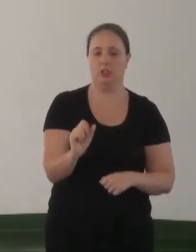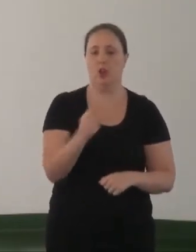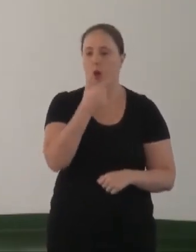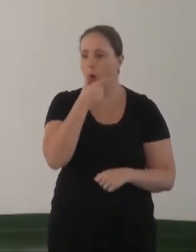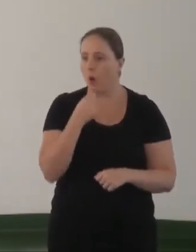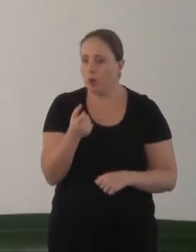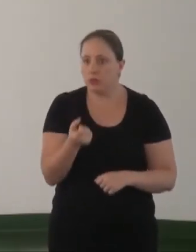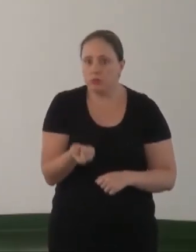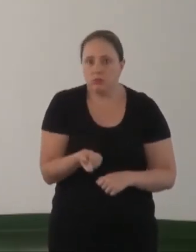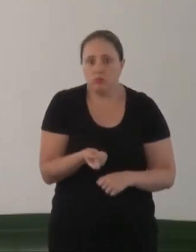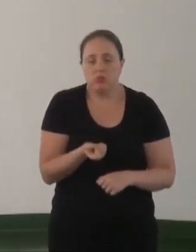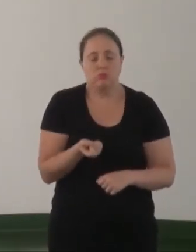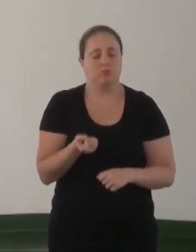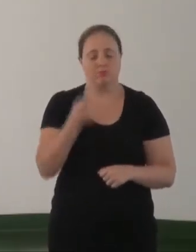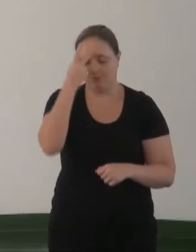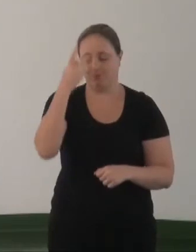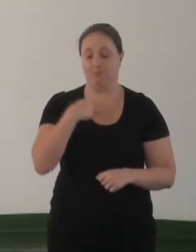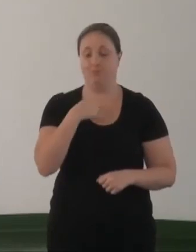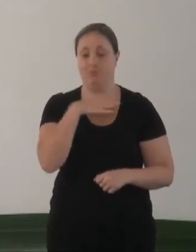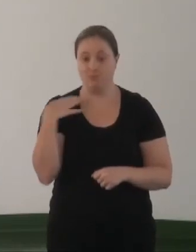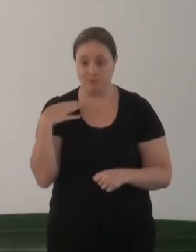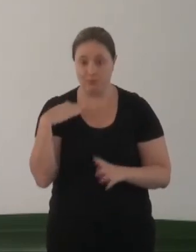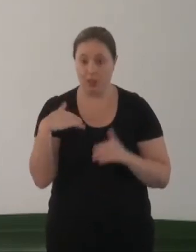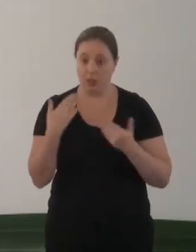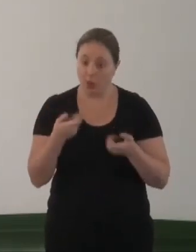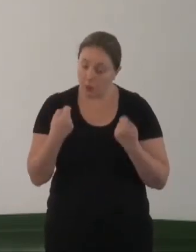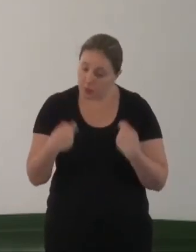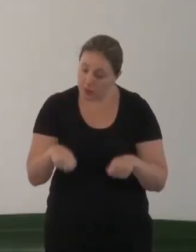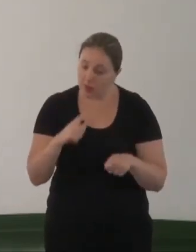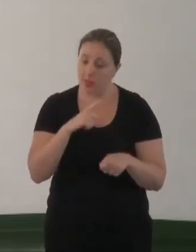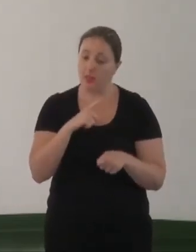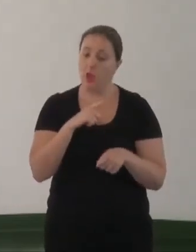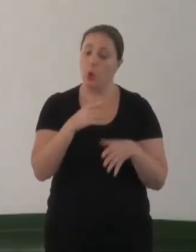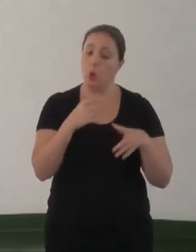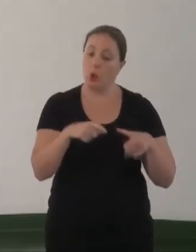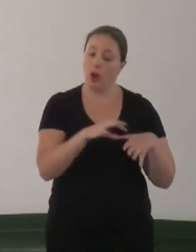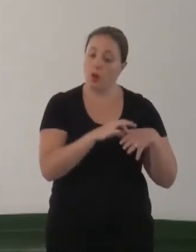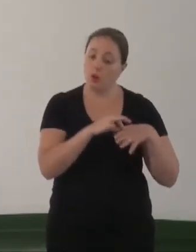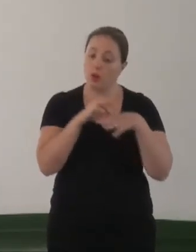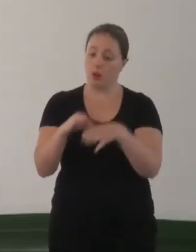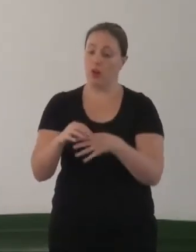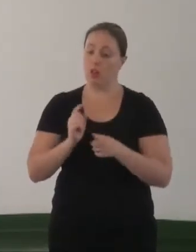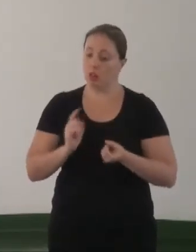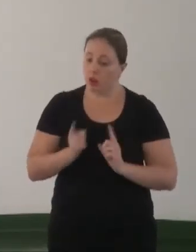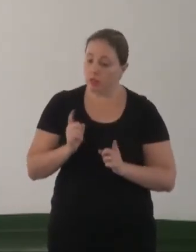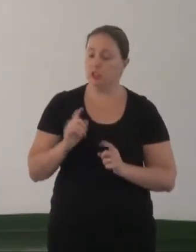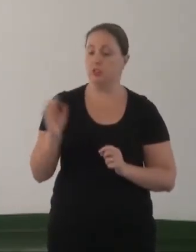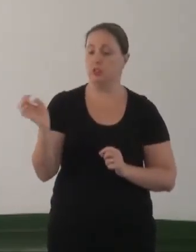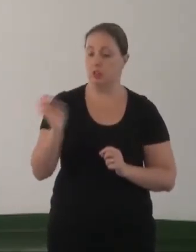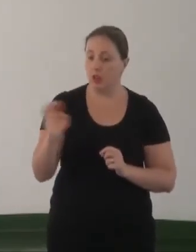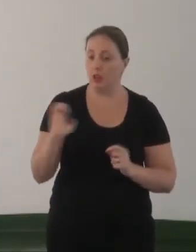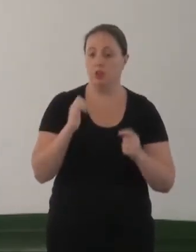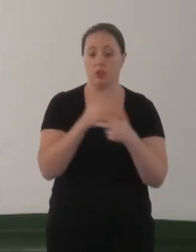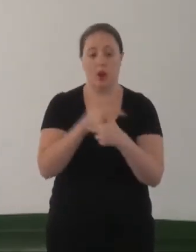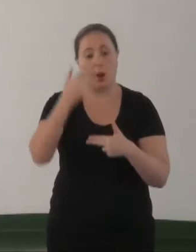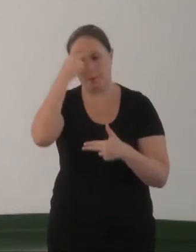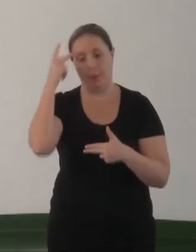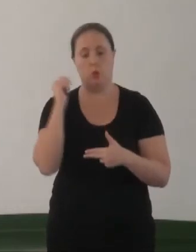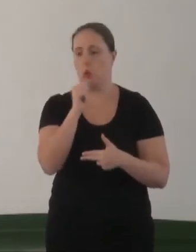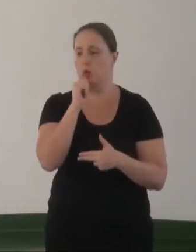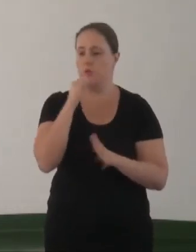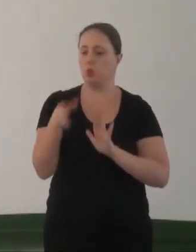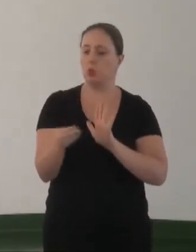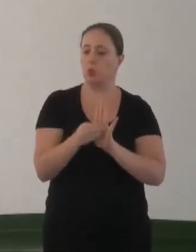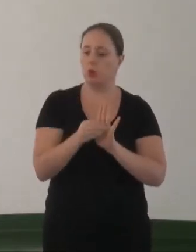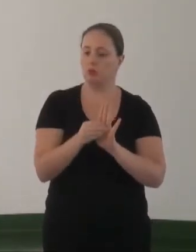tem tempo de suicidar. Então, se não tiver um protocolo para as pessoas serem encaminhadas a travestir o gay e outras pessoas que não estão no